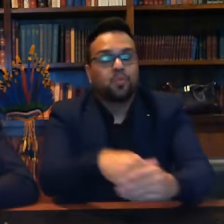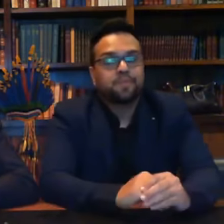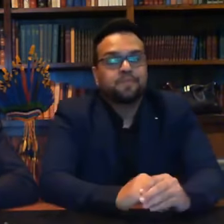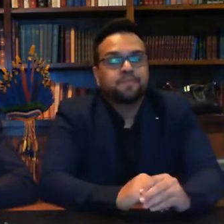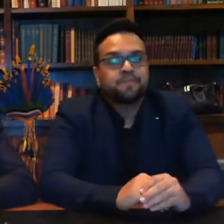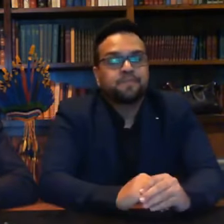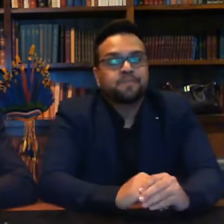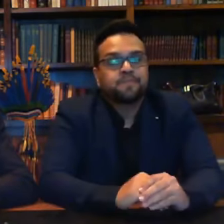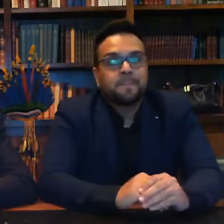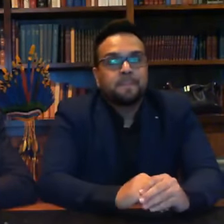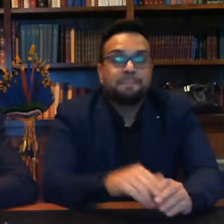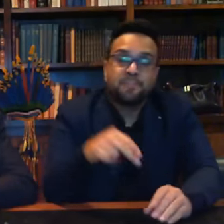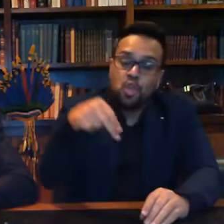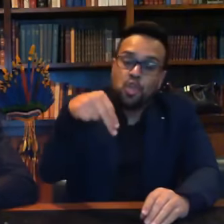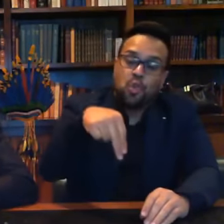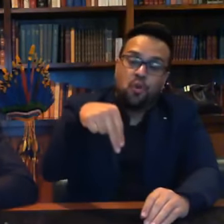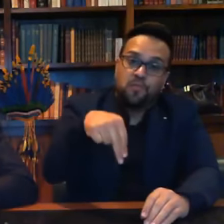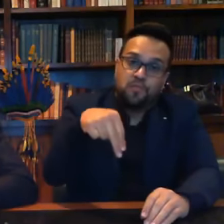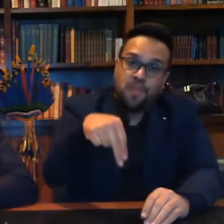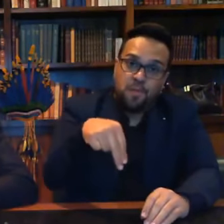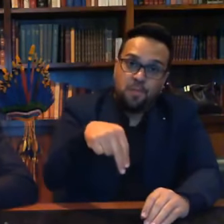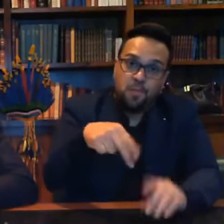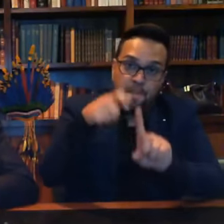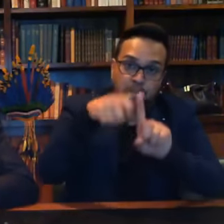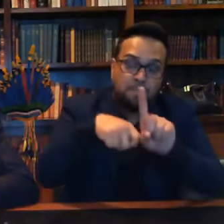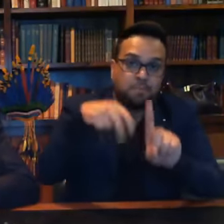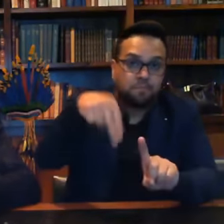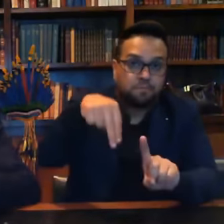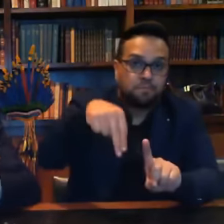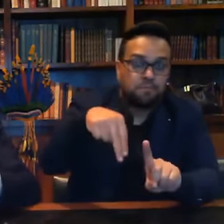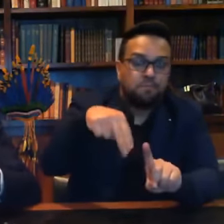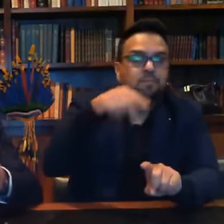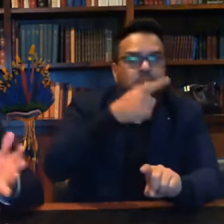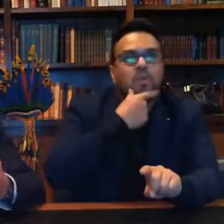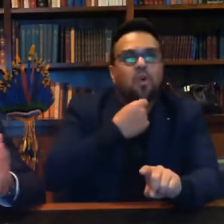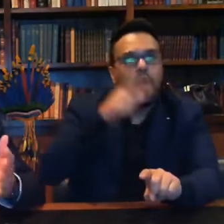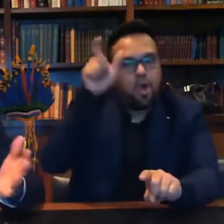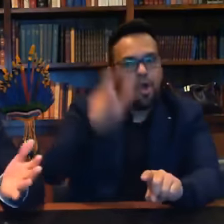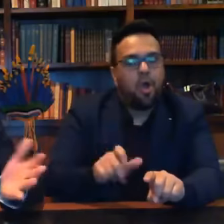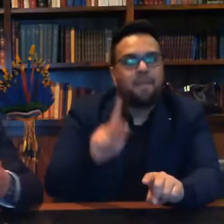daí, em novembro, esse HAC, que continua